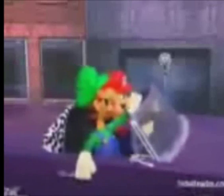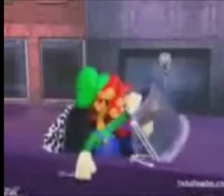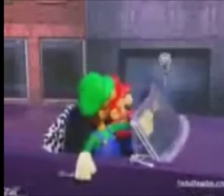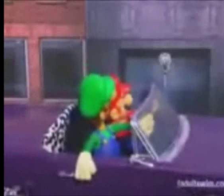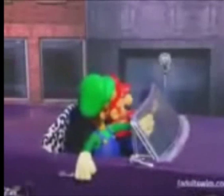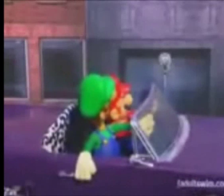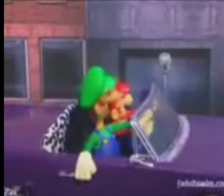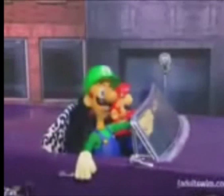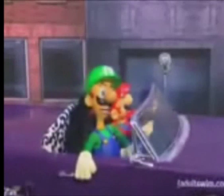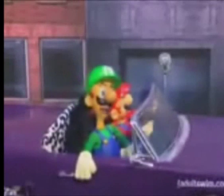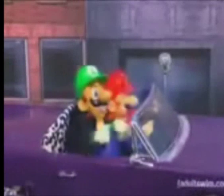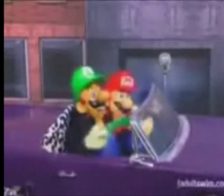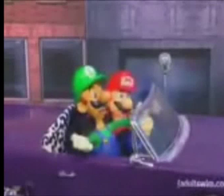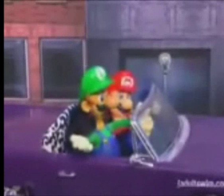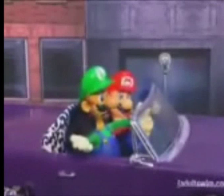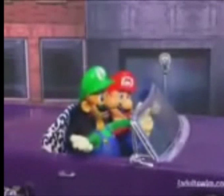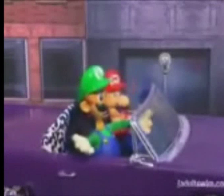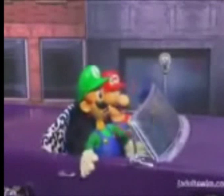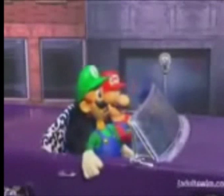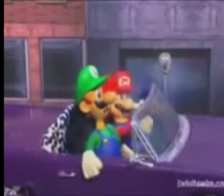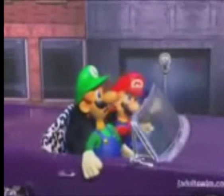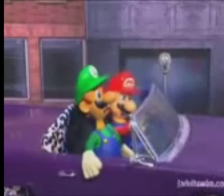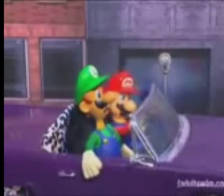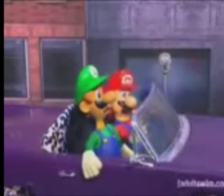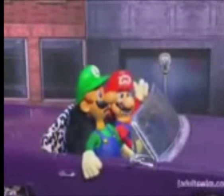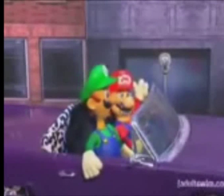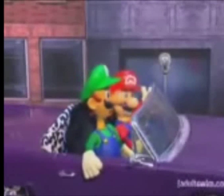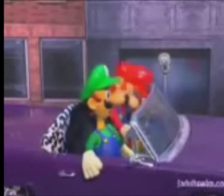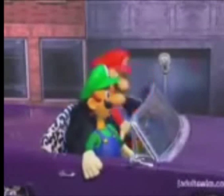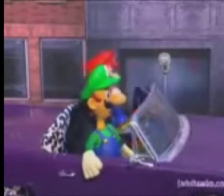we need some coins Mario we have no money leave it to me